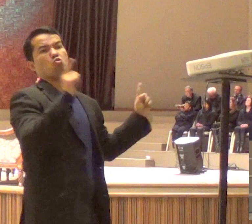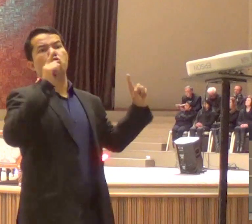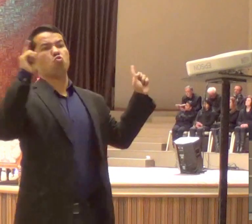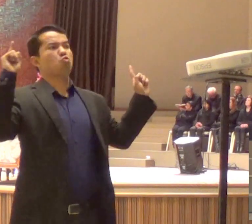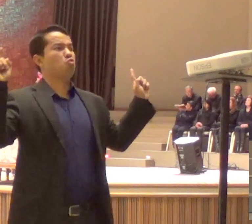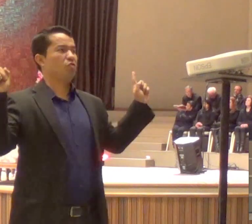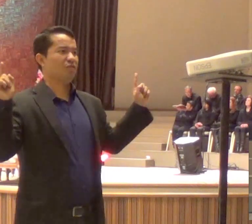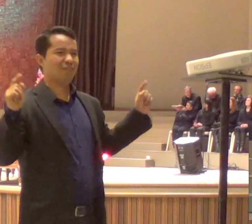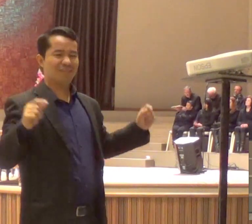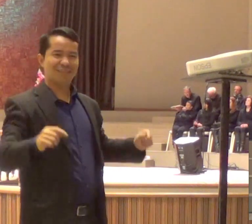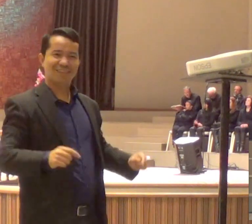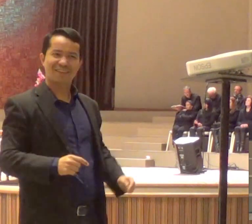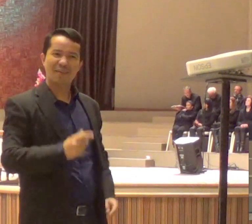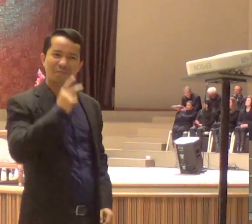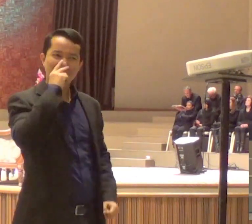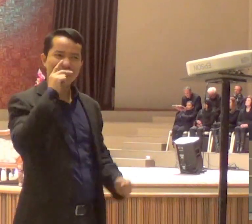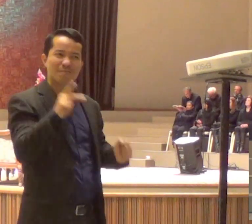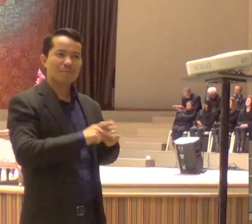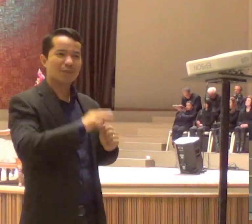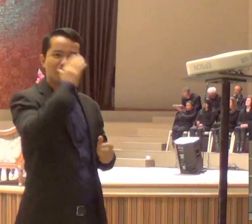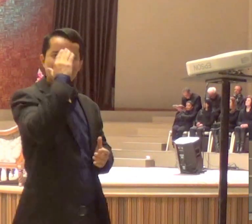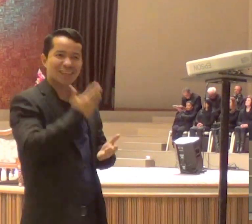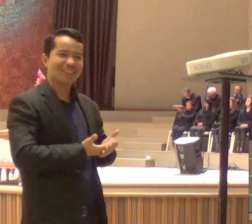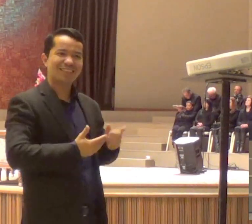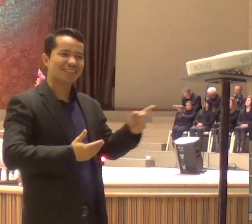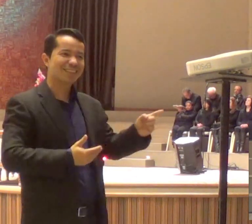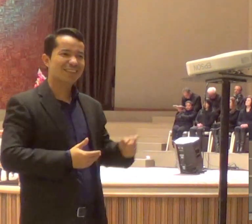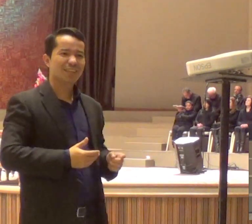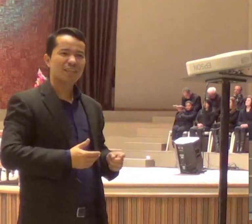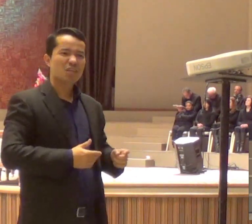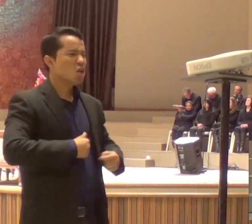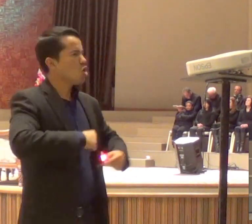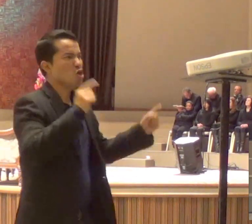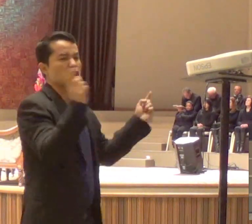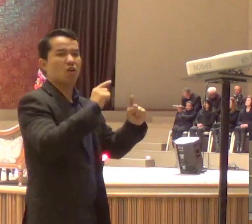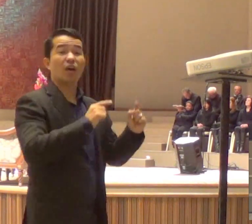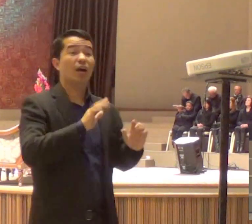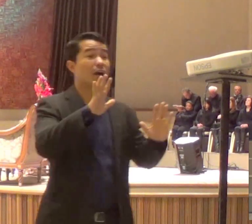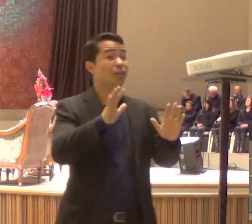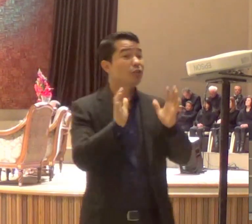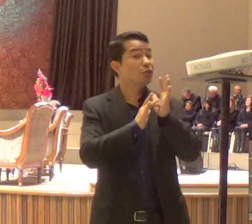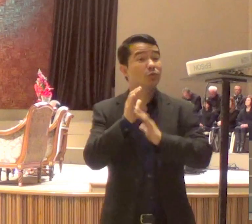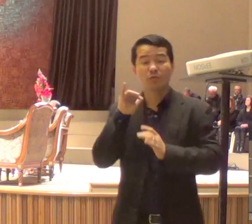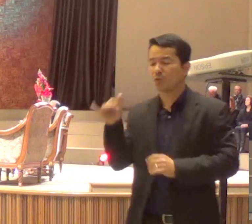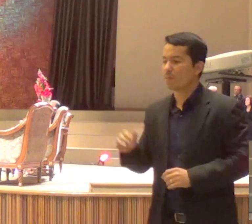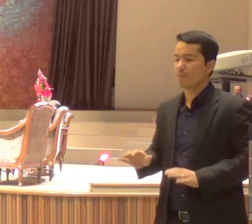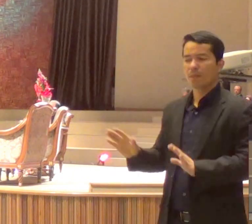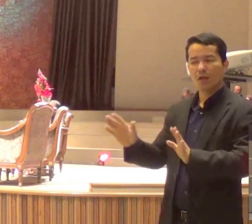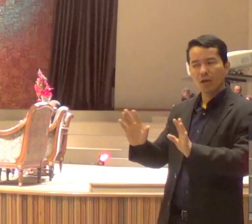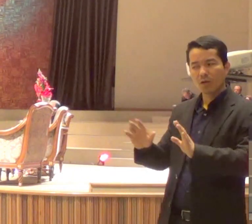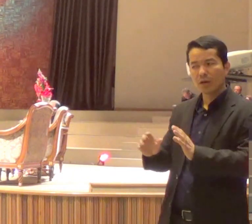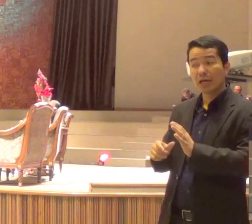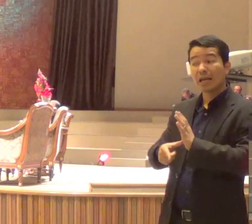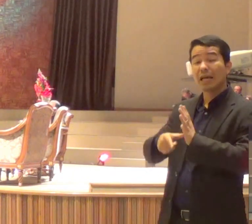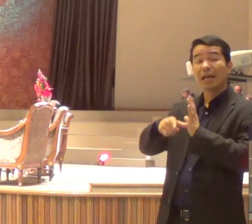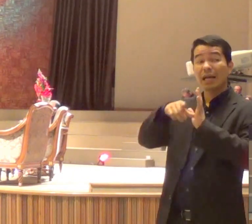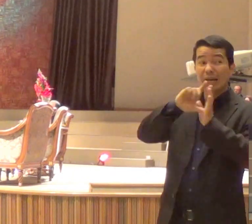e antes que o galo cante, três vezes você vai me negar,